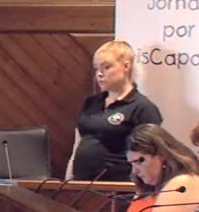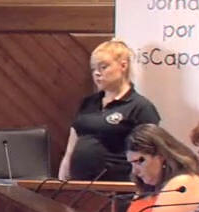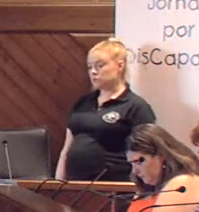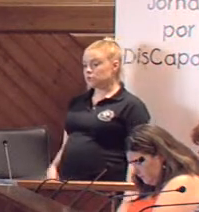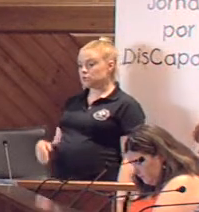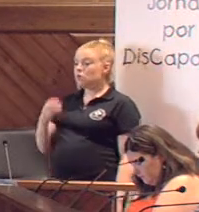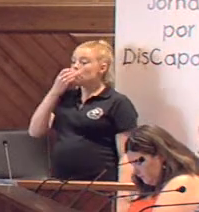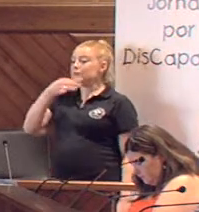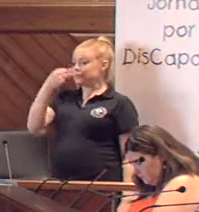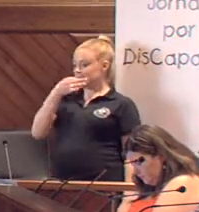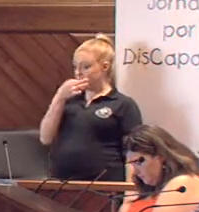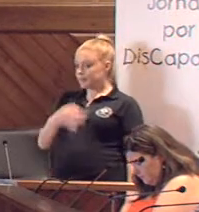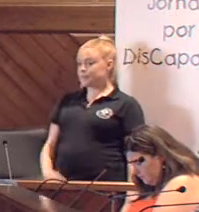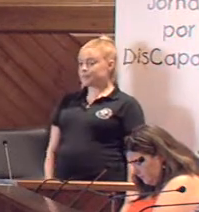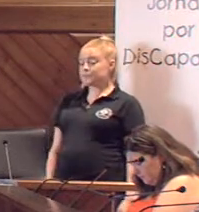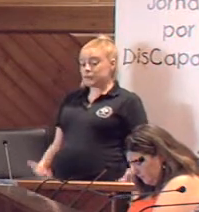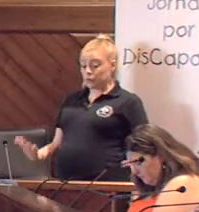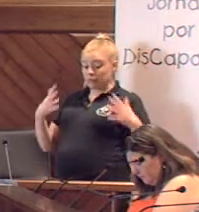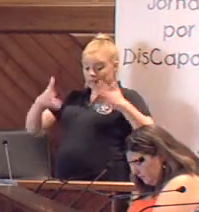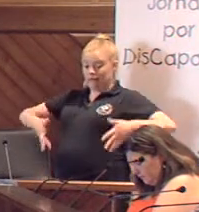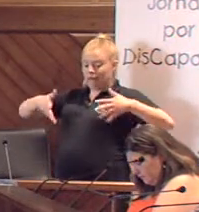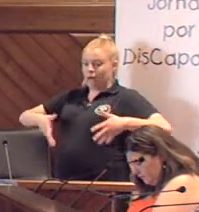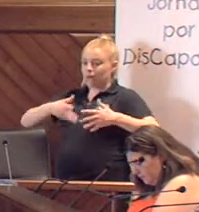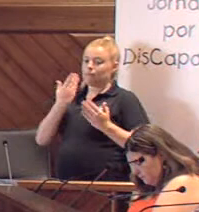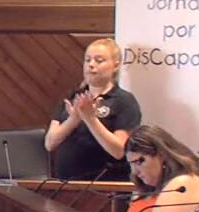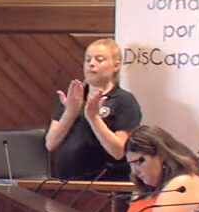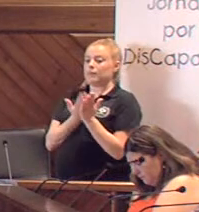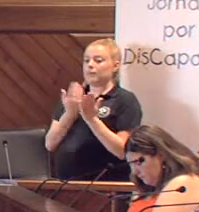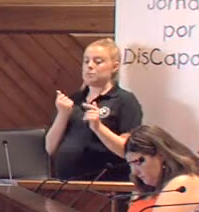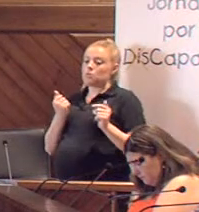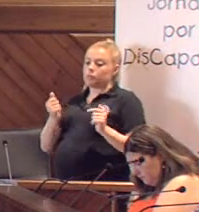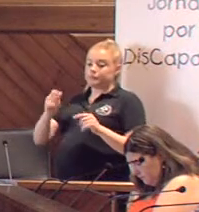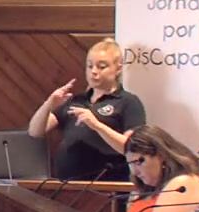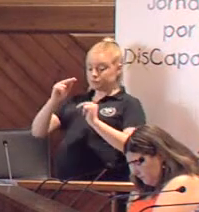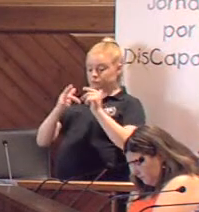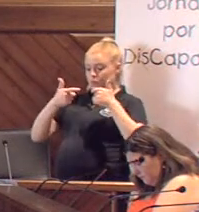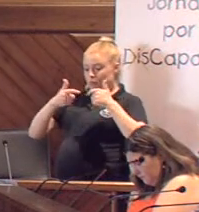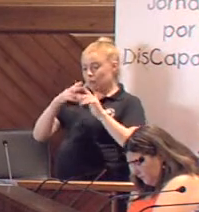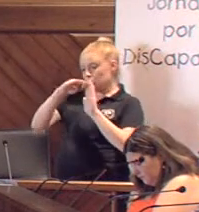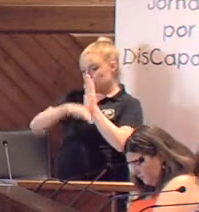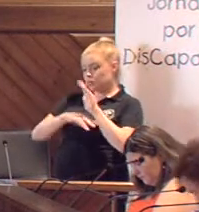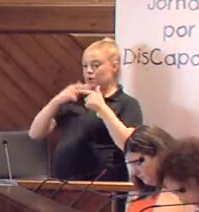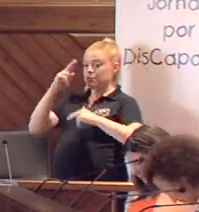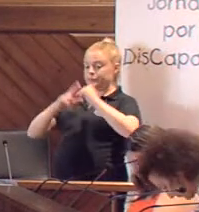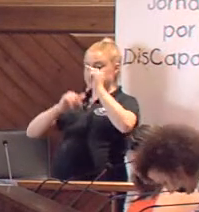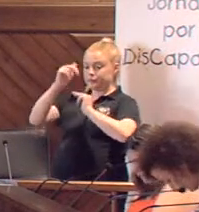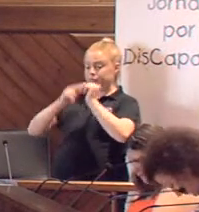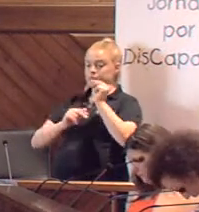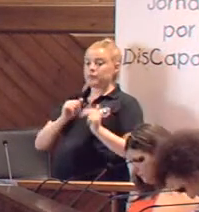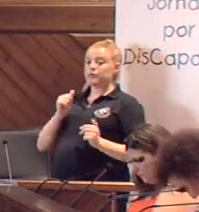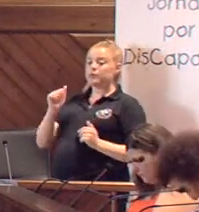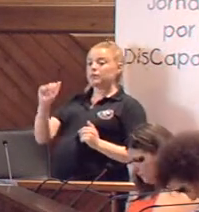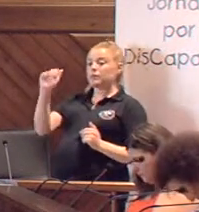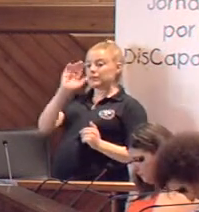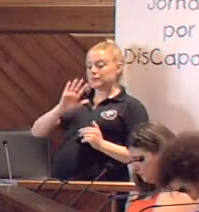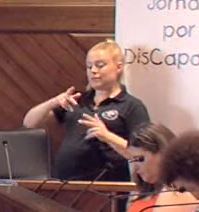Buenas tardes. Por tanto, desde el CAN solicitamos que el plan de urbanismo existente tenga en cuenta el correcto estado